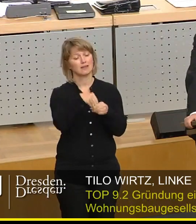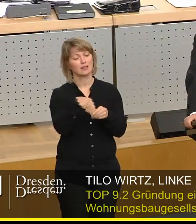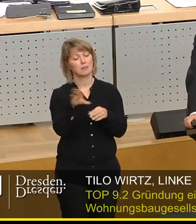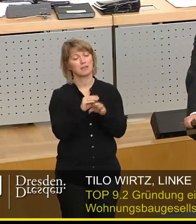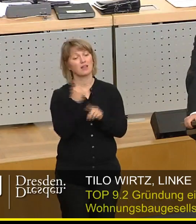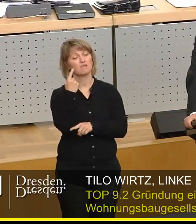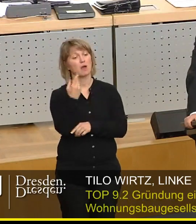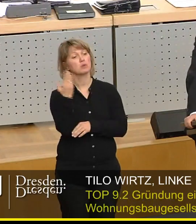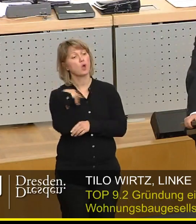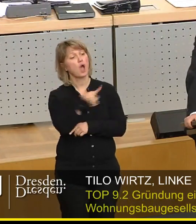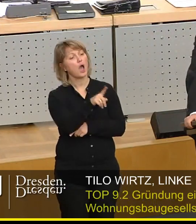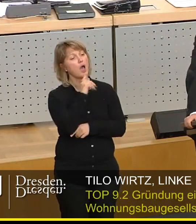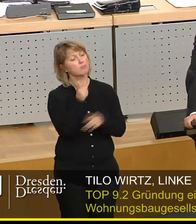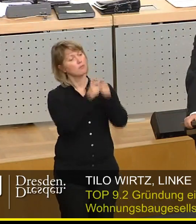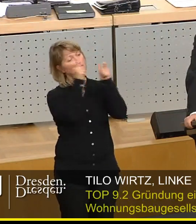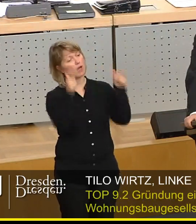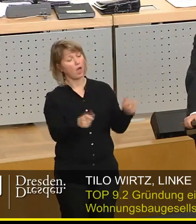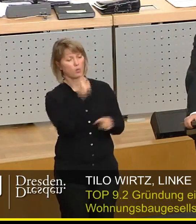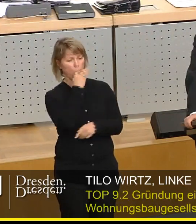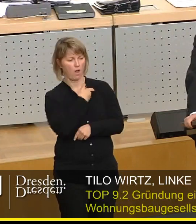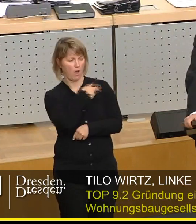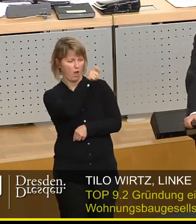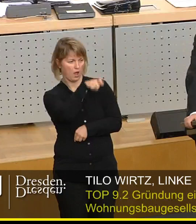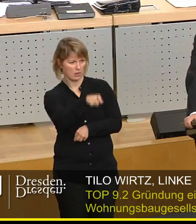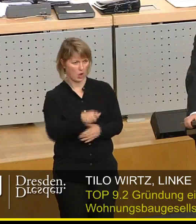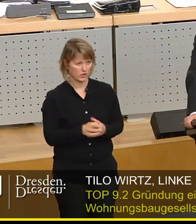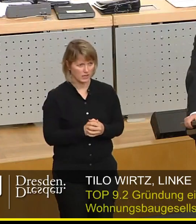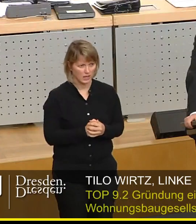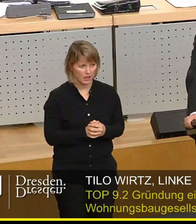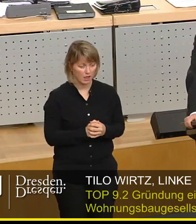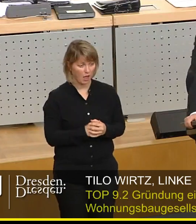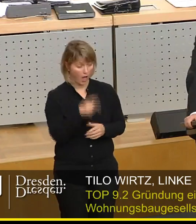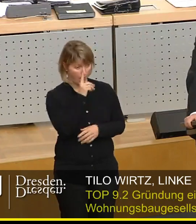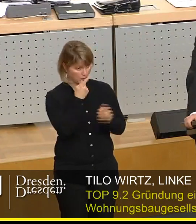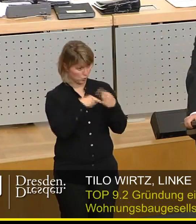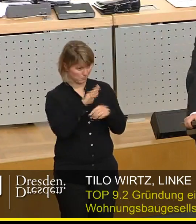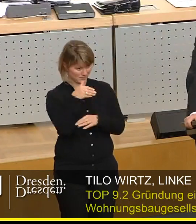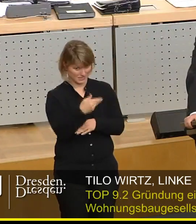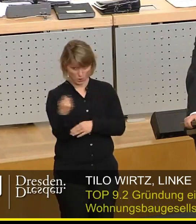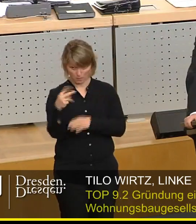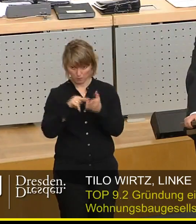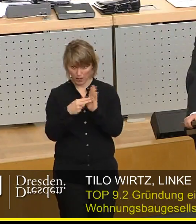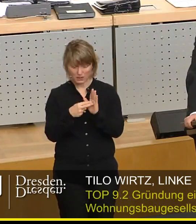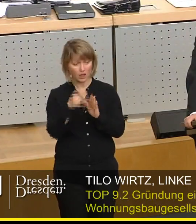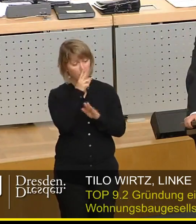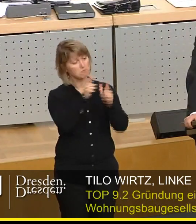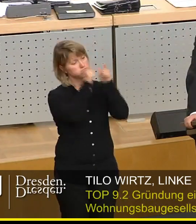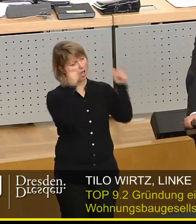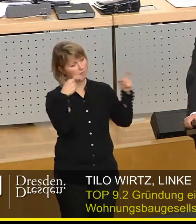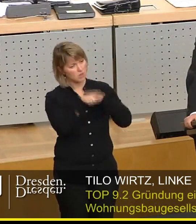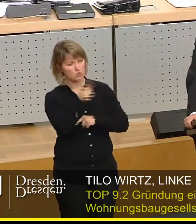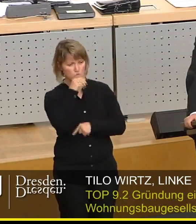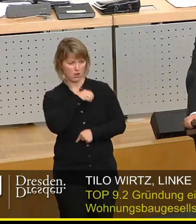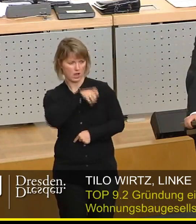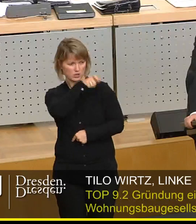Armen-Gettos zu erzeugen. Dabei sind Sie dabei, mit Ihrer Politik reichen Ghettos erzeugen zu wollen. Ihnen ist es recht,